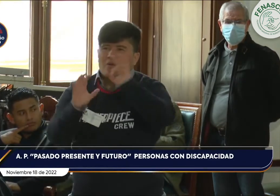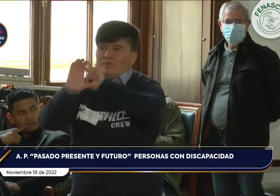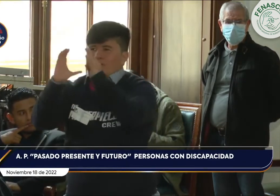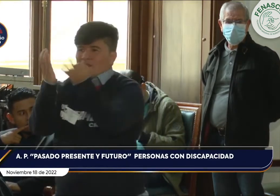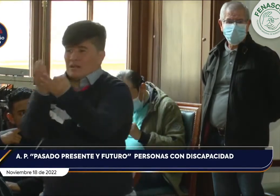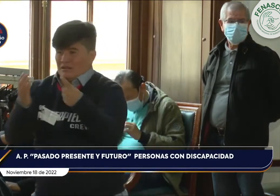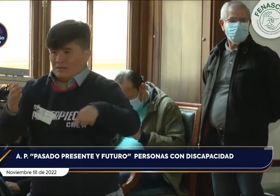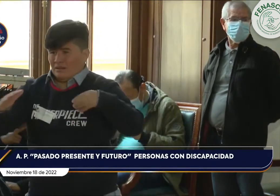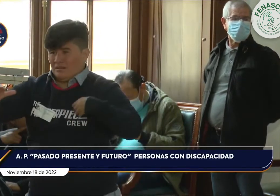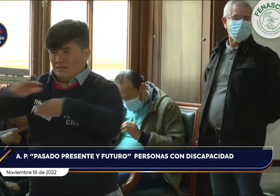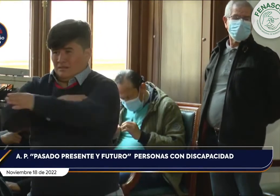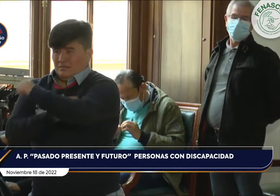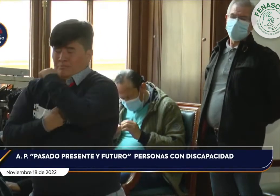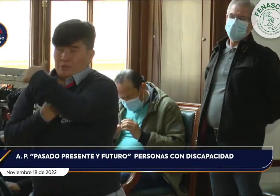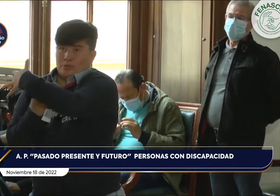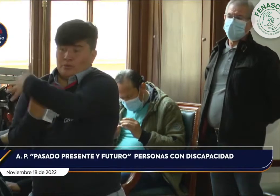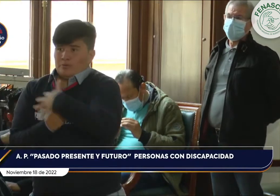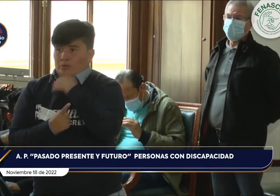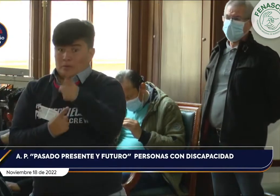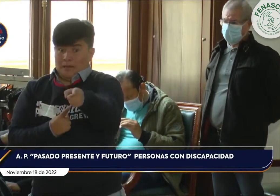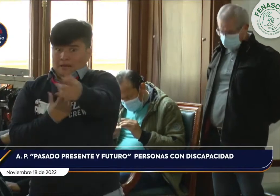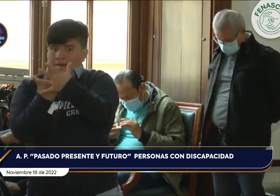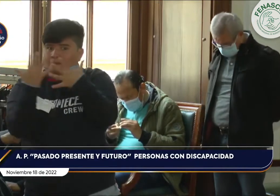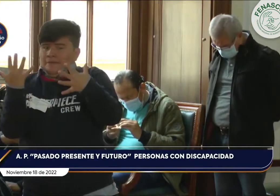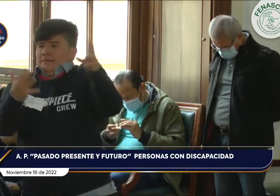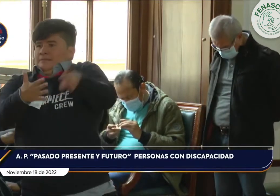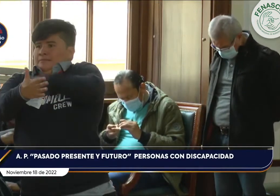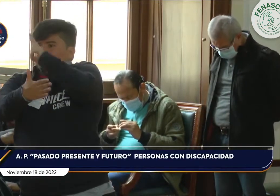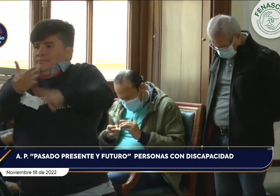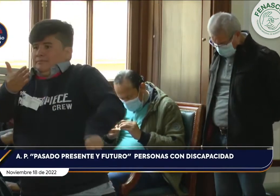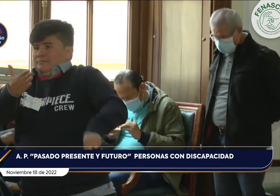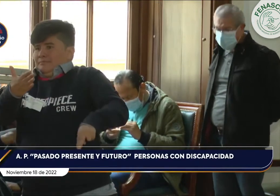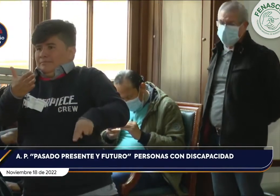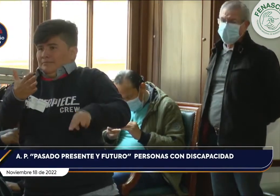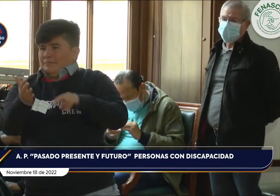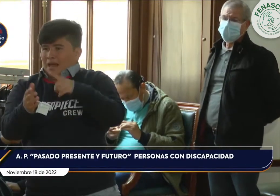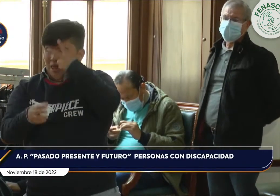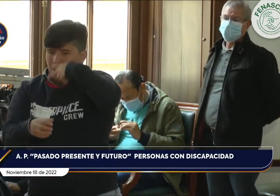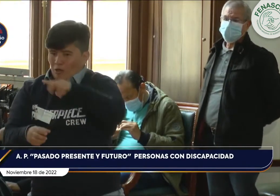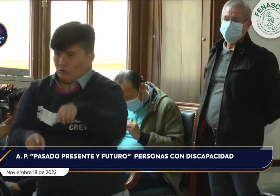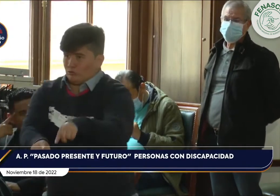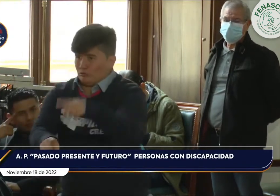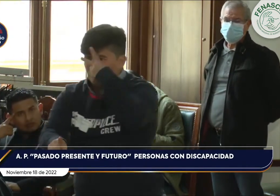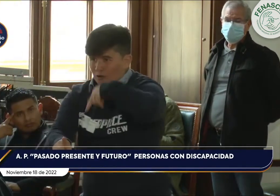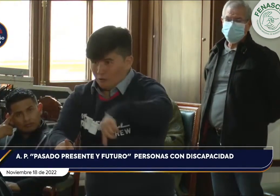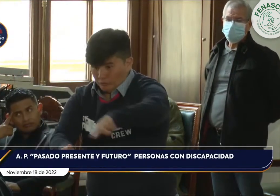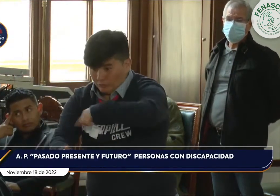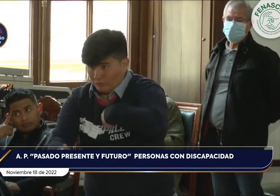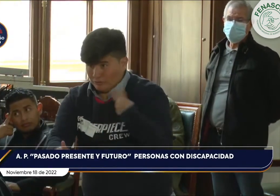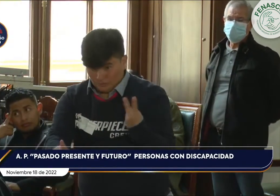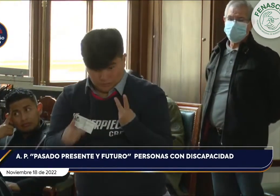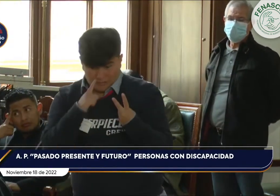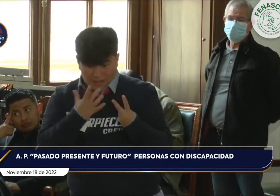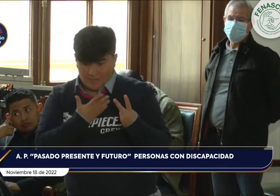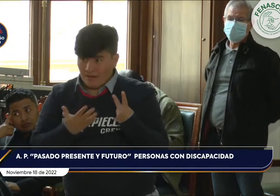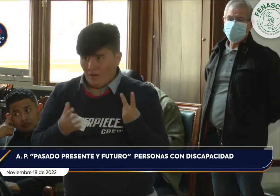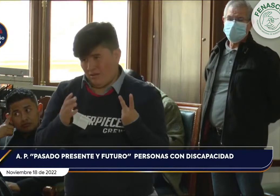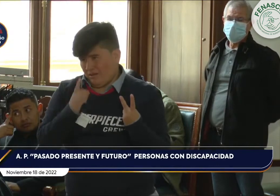de las capitales que nosotros más lideramos y más trabajamos, para que haya ese acceso a otras entidades, no solamente privadas, sino también públicas